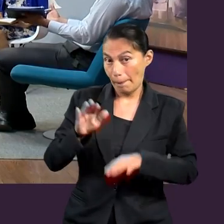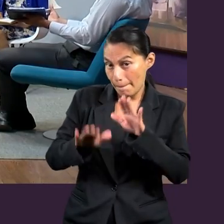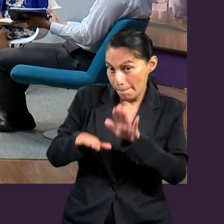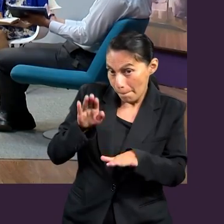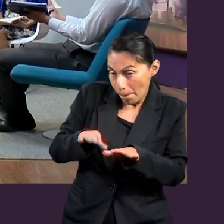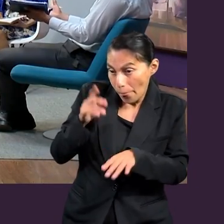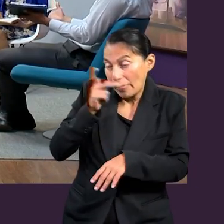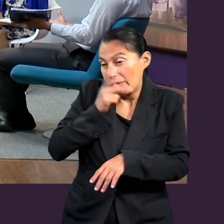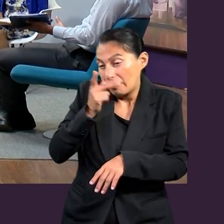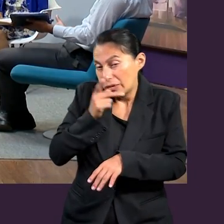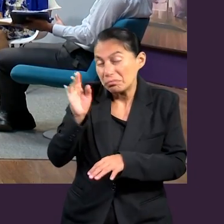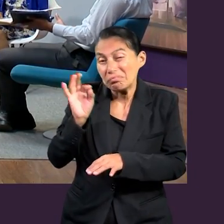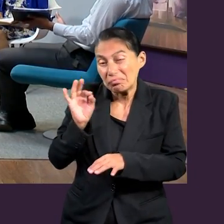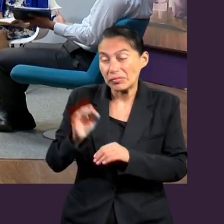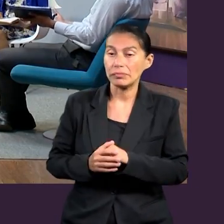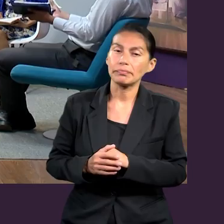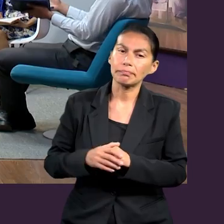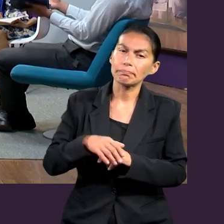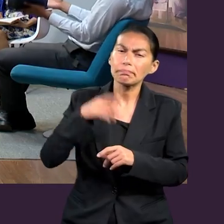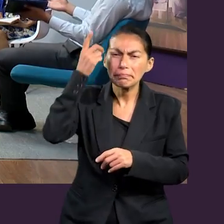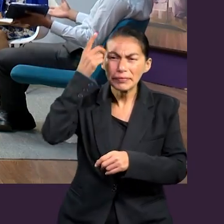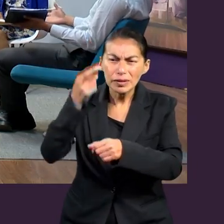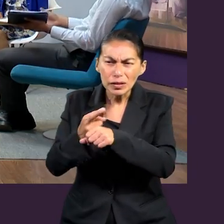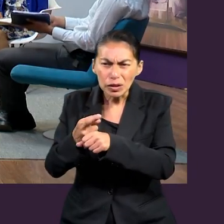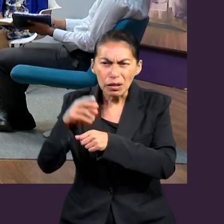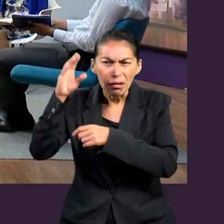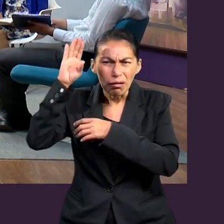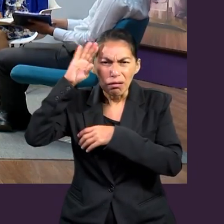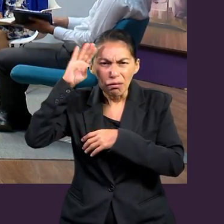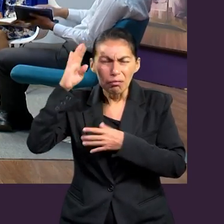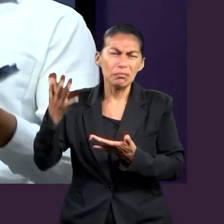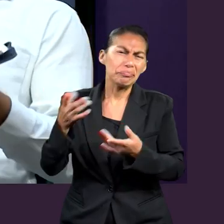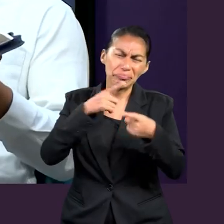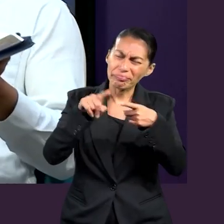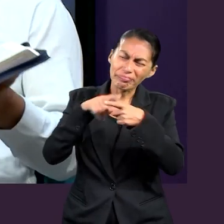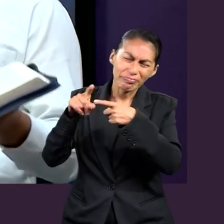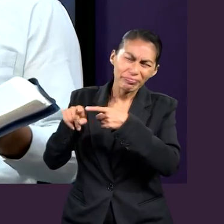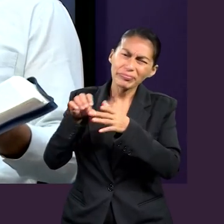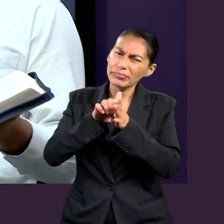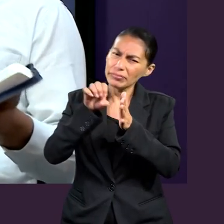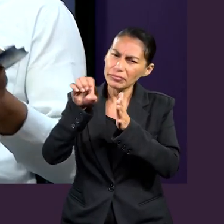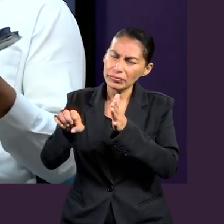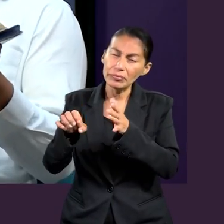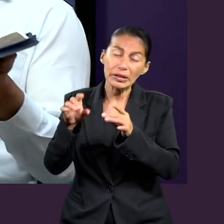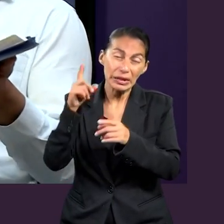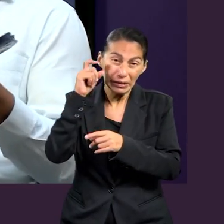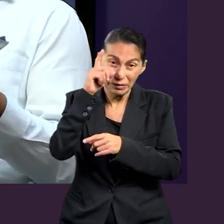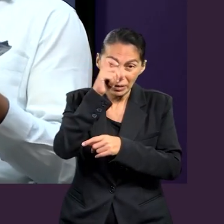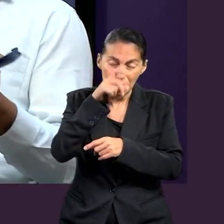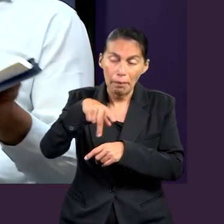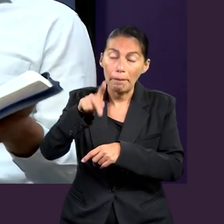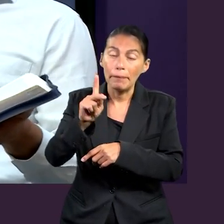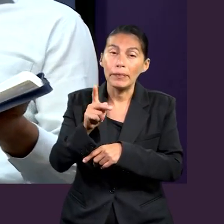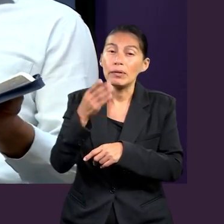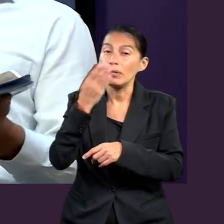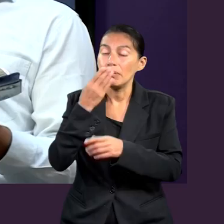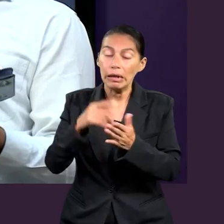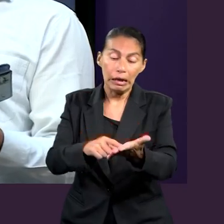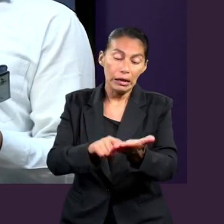más importante de la iglesia. A veces pasa entre los pastores, entre los directores de clubes, en fin, muchas situaciones. Pero